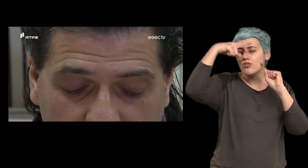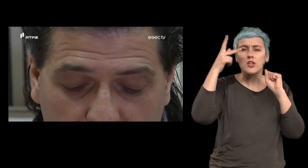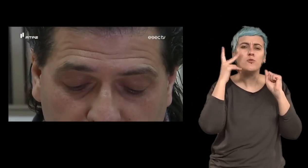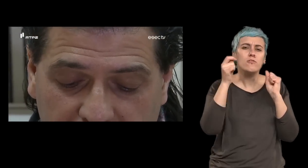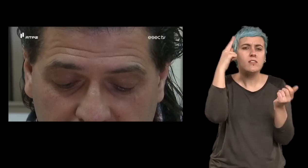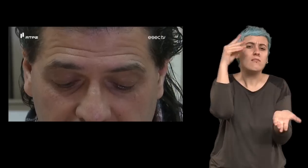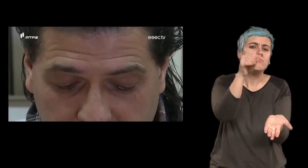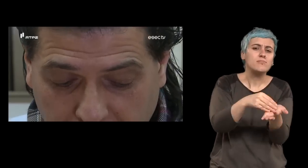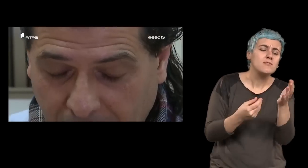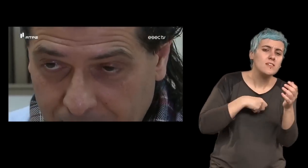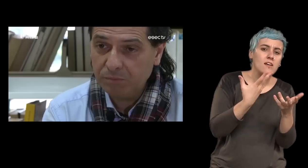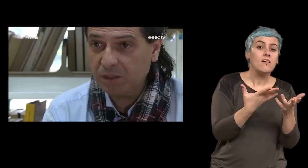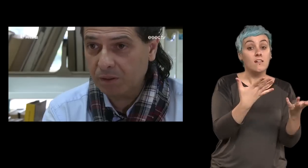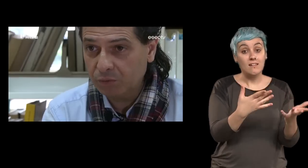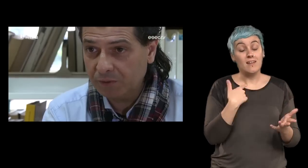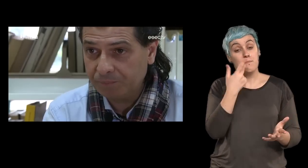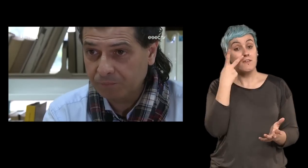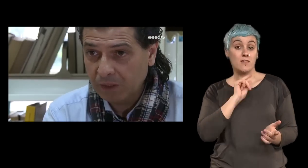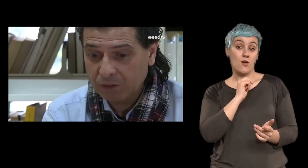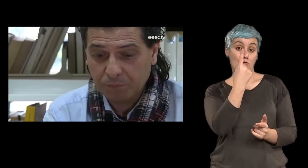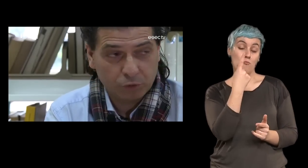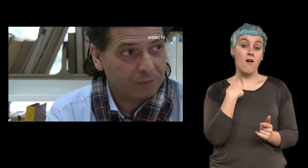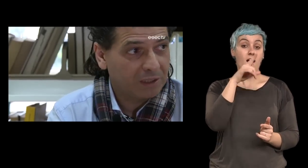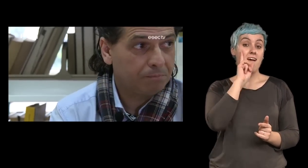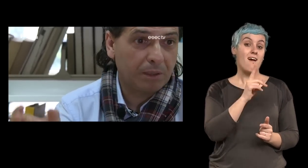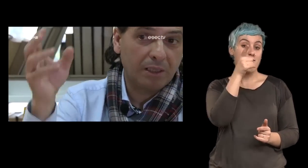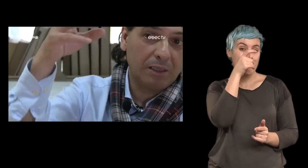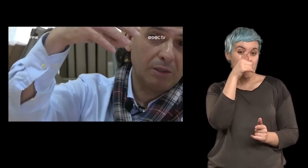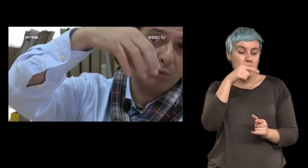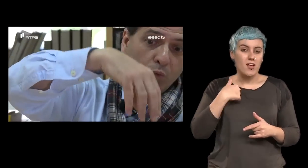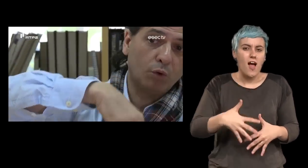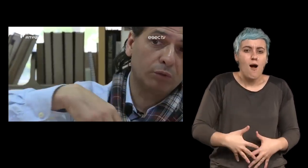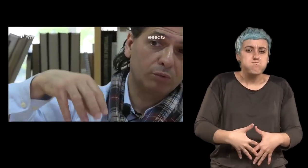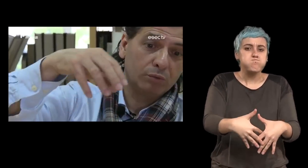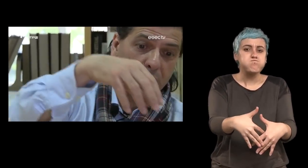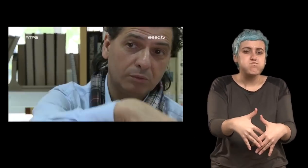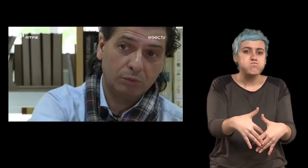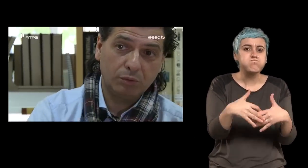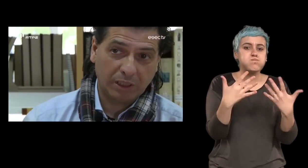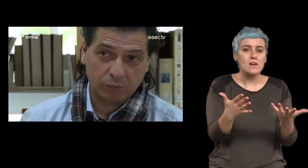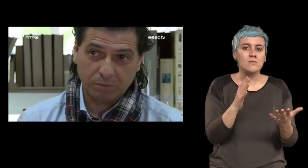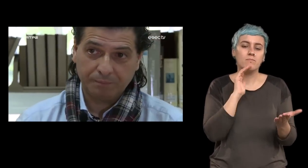dessas histórias é a farmiga barriuda que depois eu passei para o conto do Diado Químico